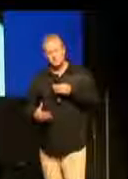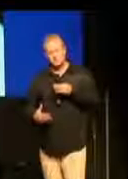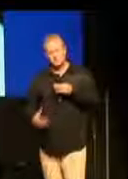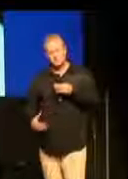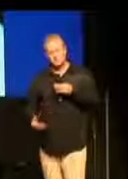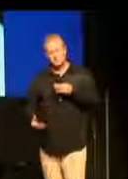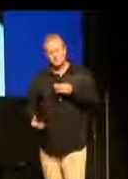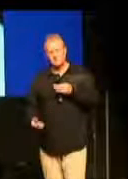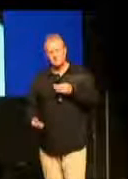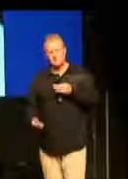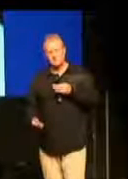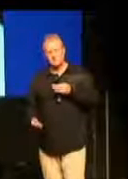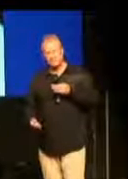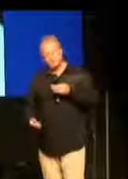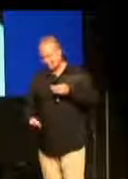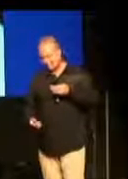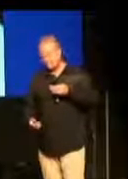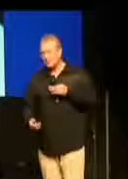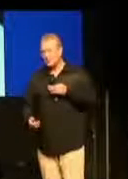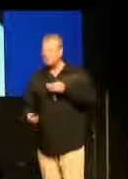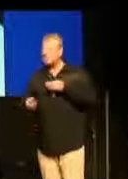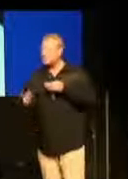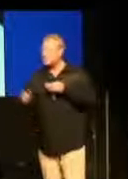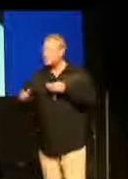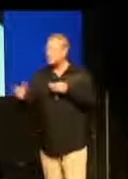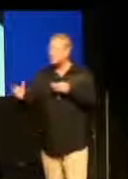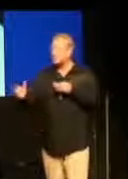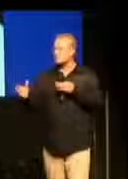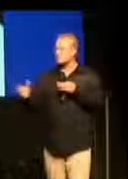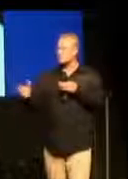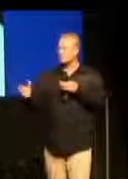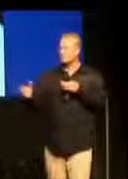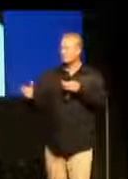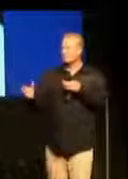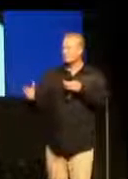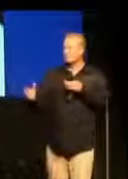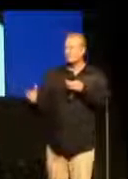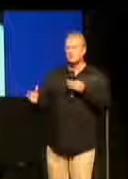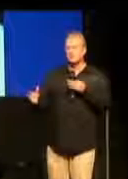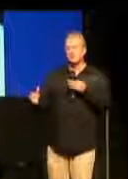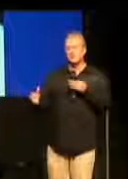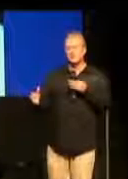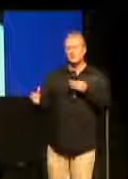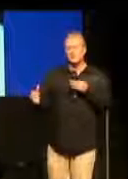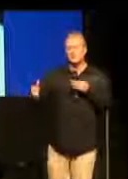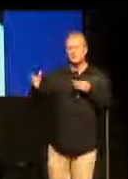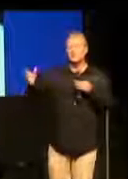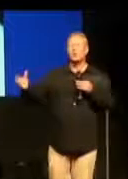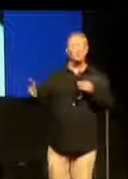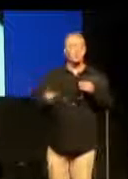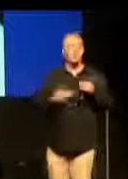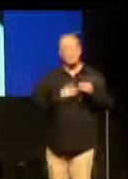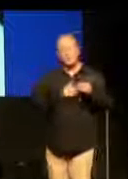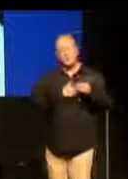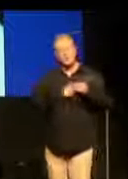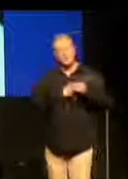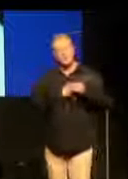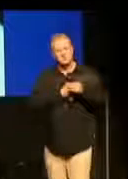Und dann dachte ich, das passiert bestimmt bei vielen Menschen. Also urteile niemals zu schnell. Man